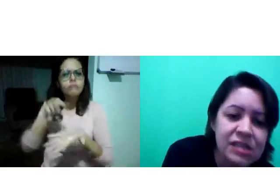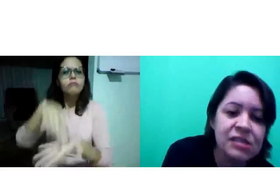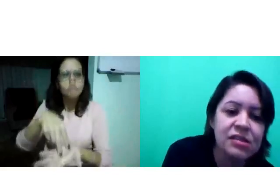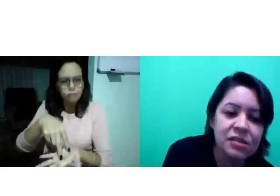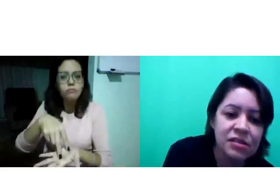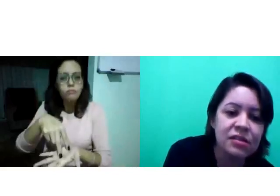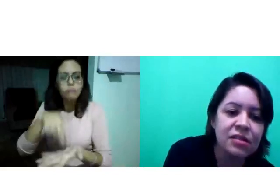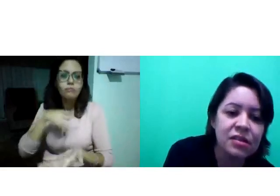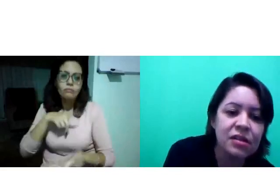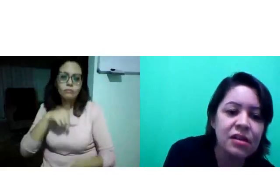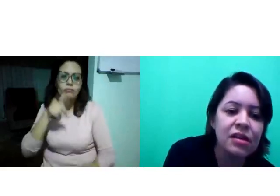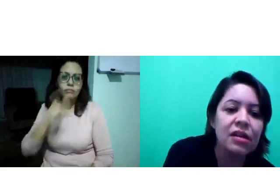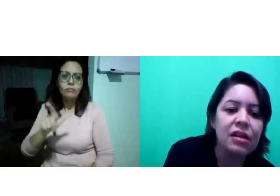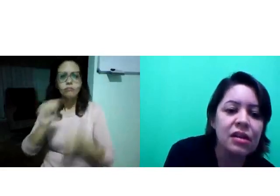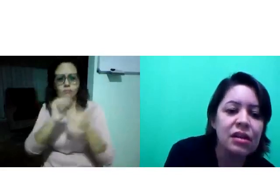sinais.